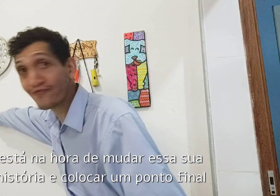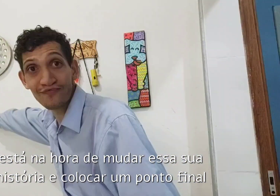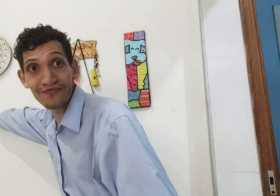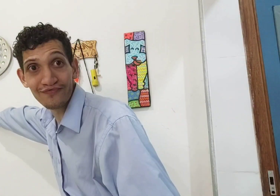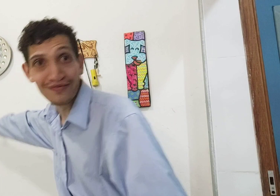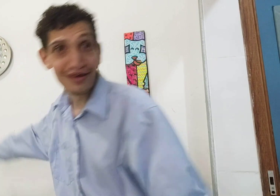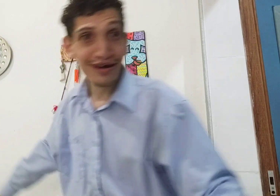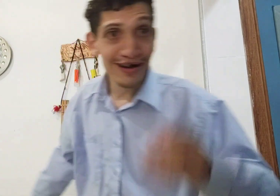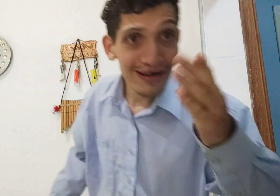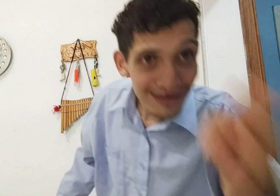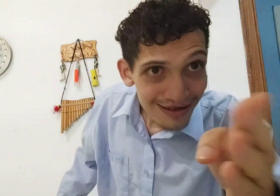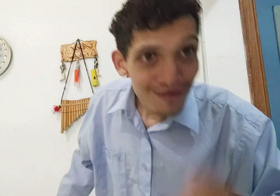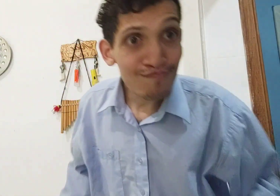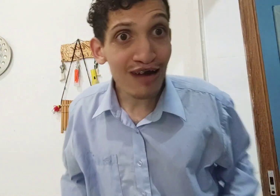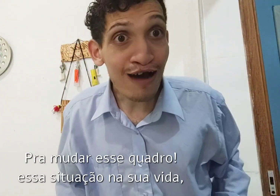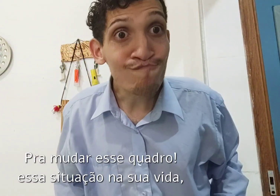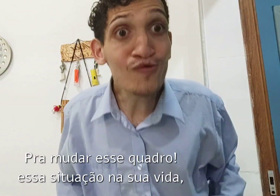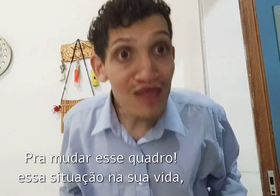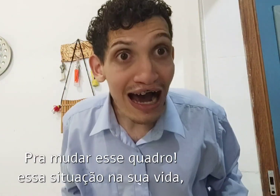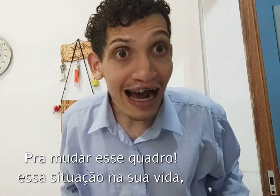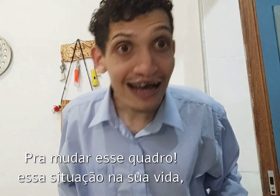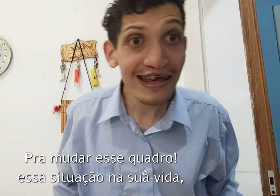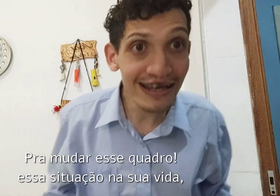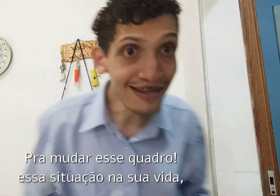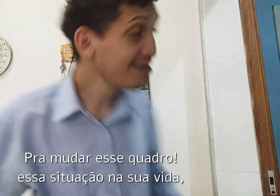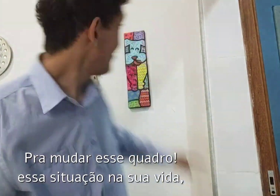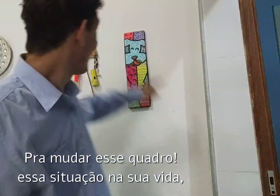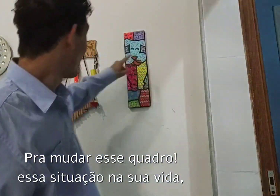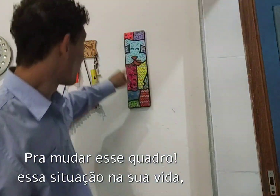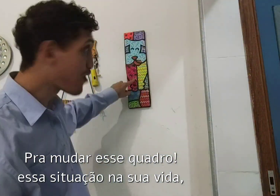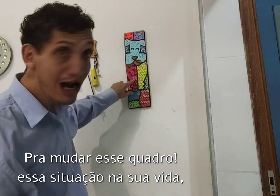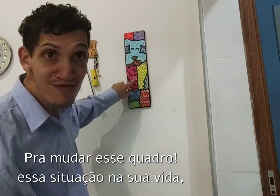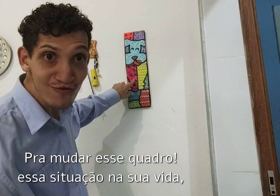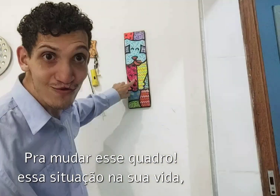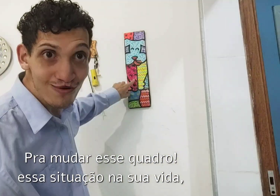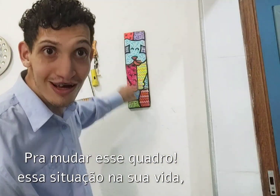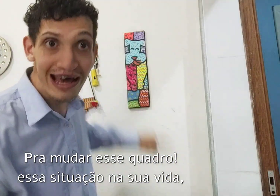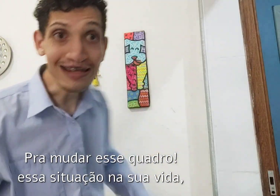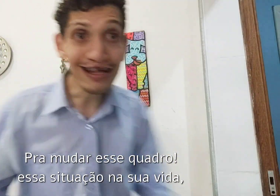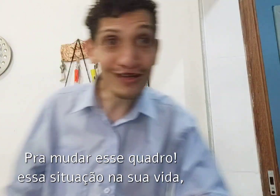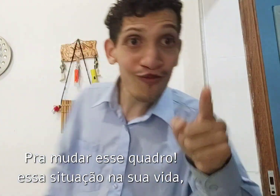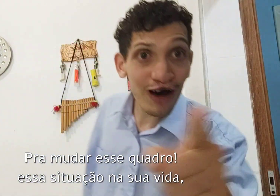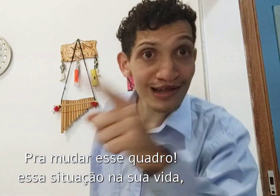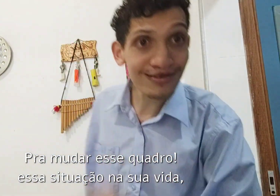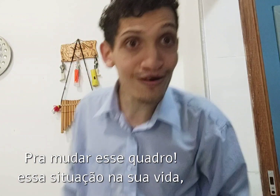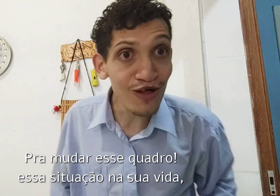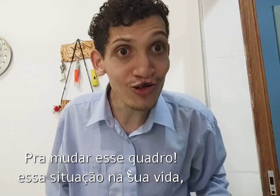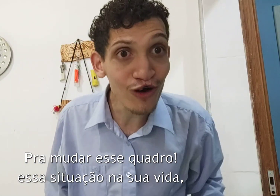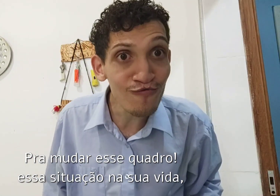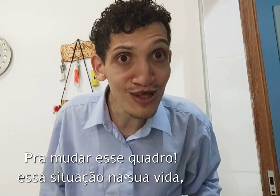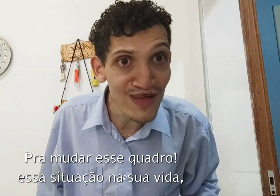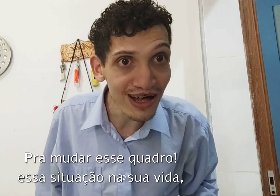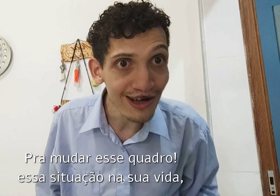para mudar esse quadro, essa situação da sua vida.